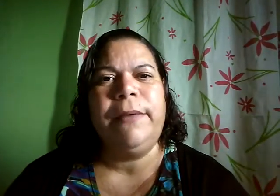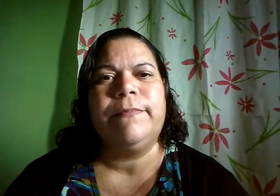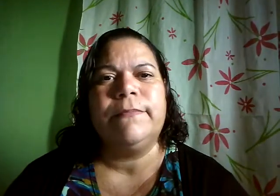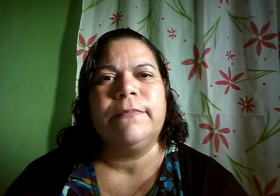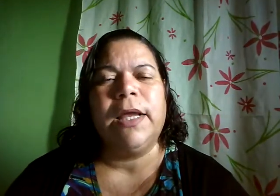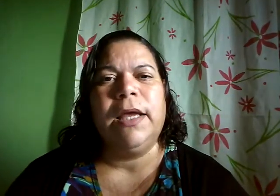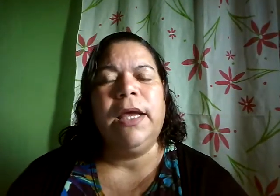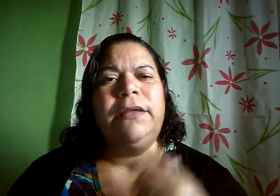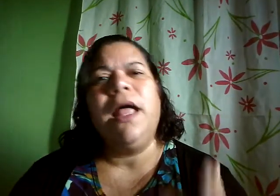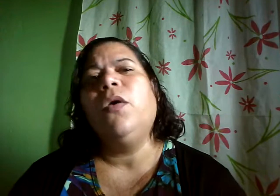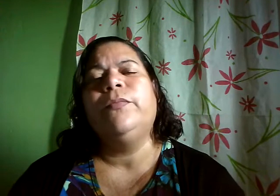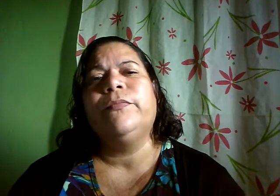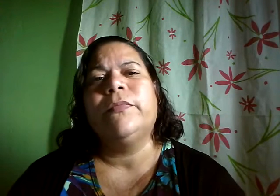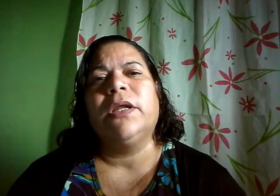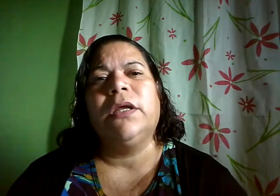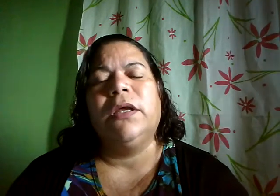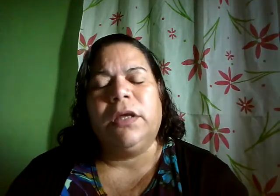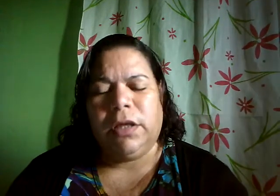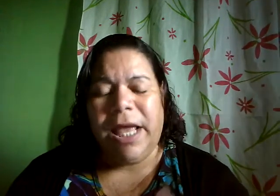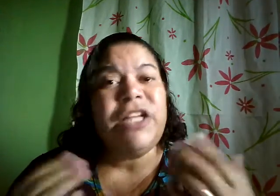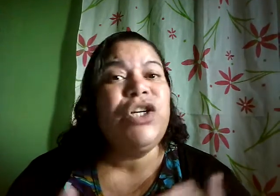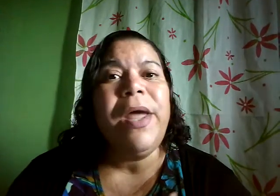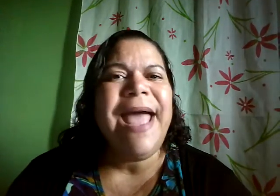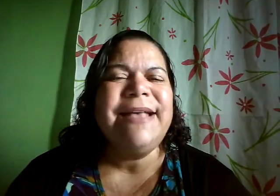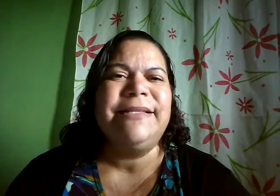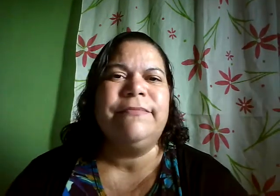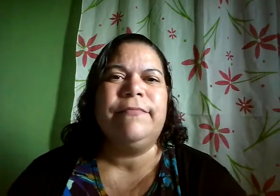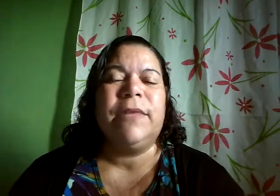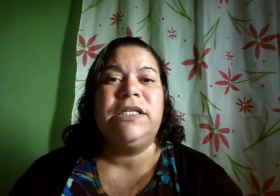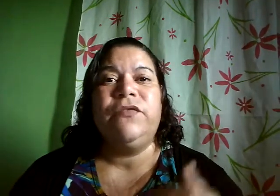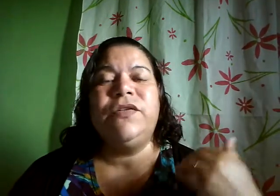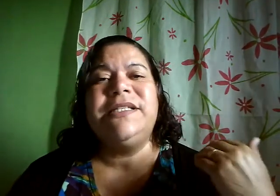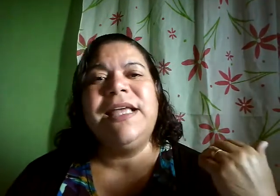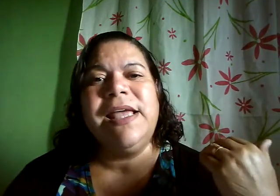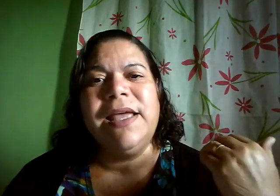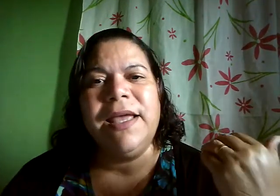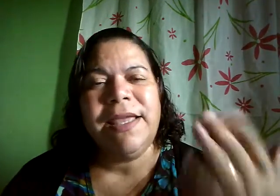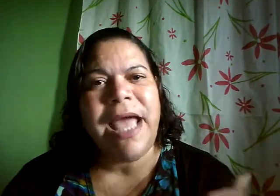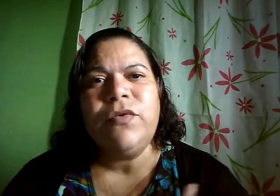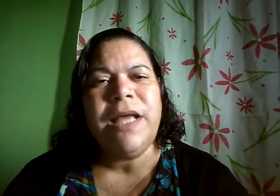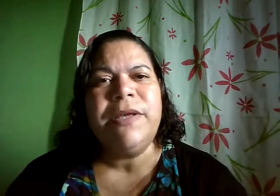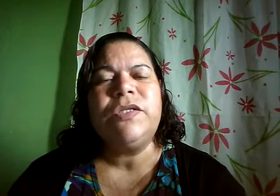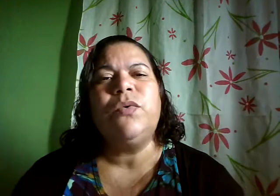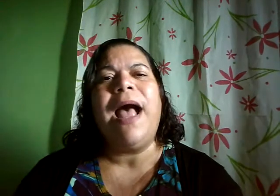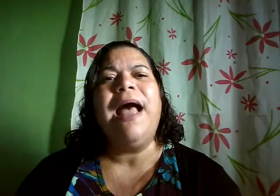então ele te conhece se você quer nos abençoar